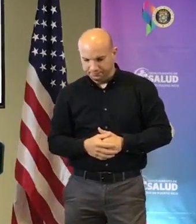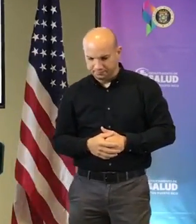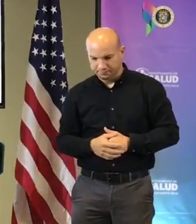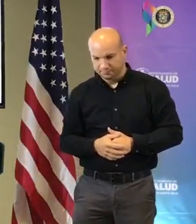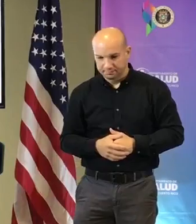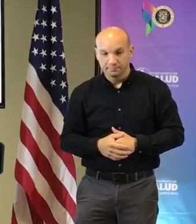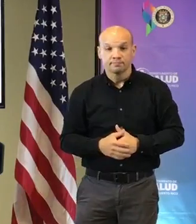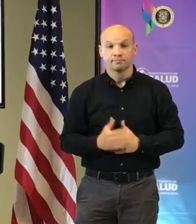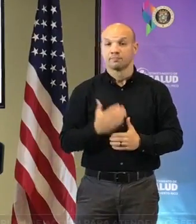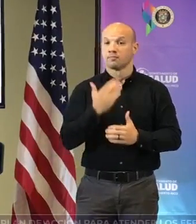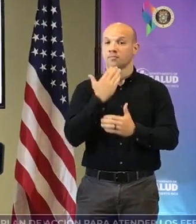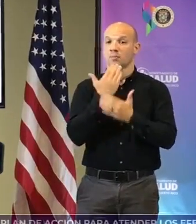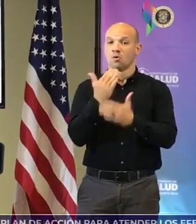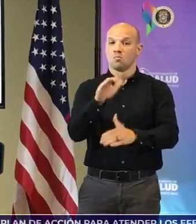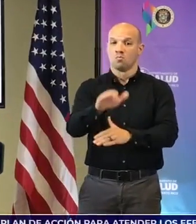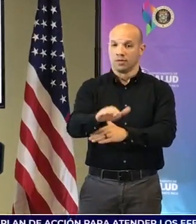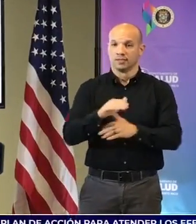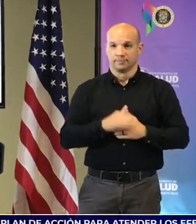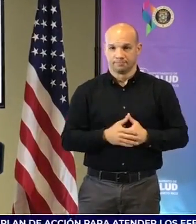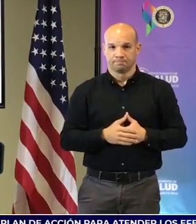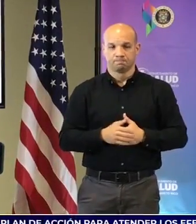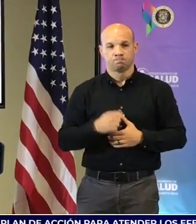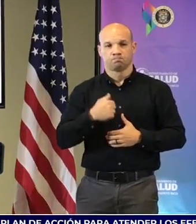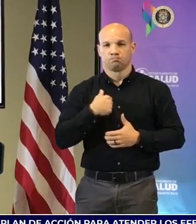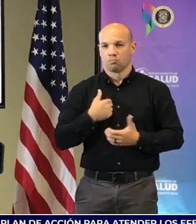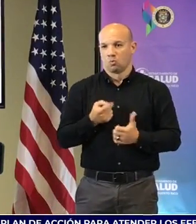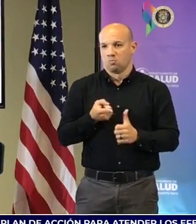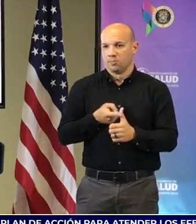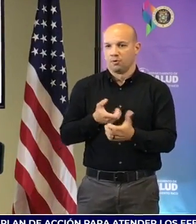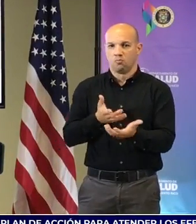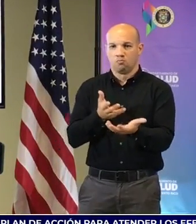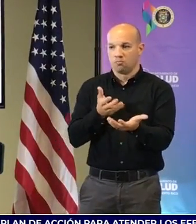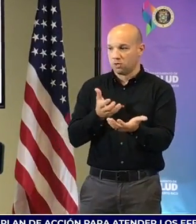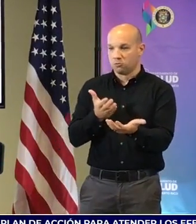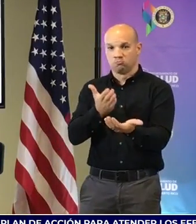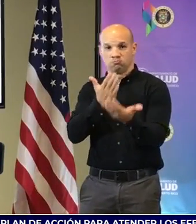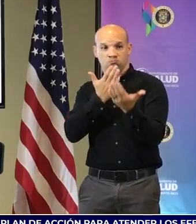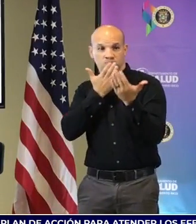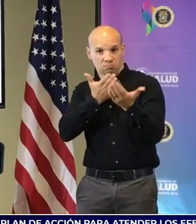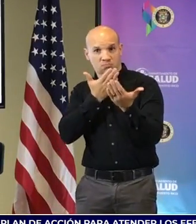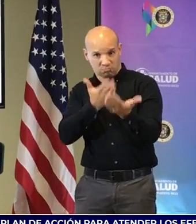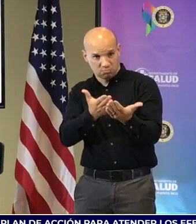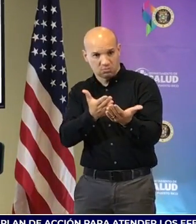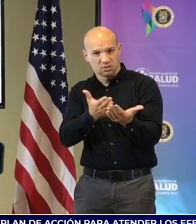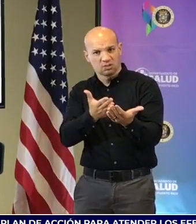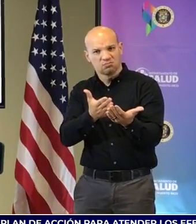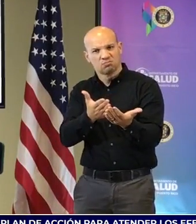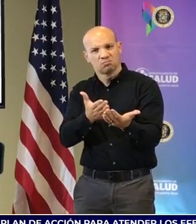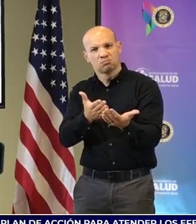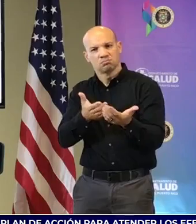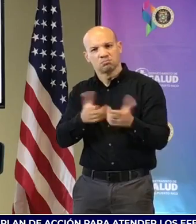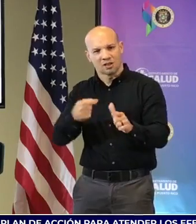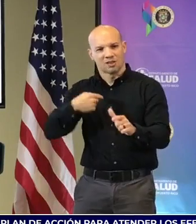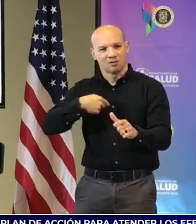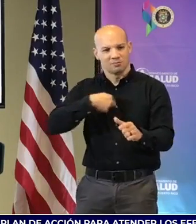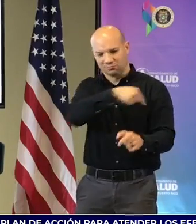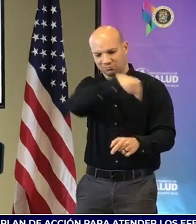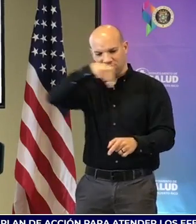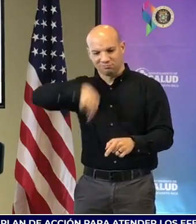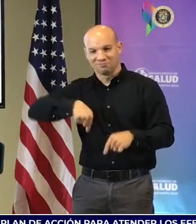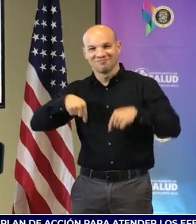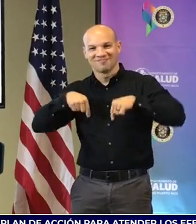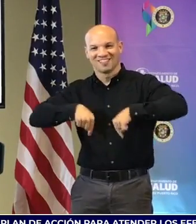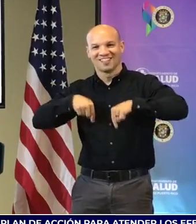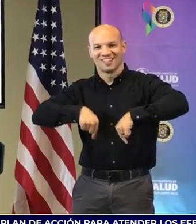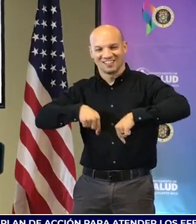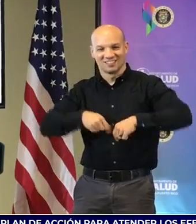Buenas tardes. Quisiera dar las gracias por permitirme atender aquí. El